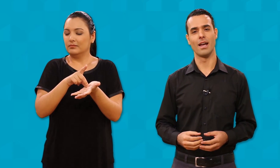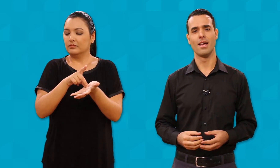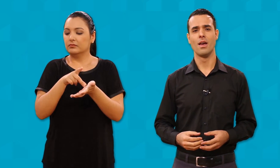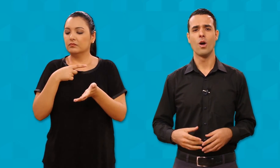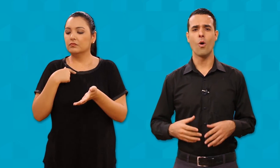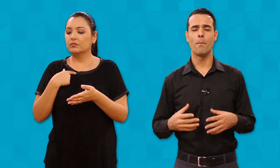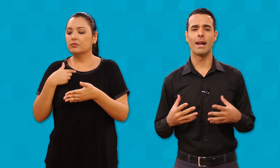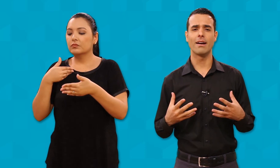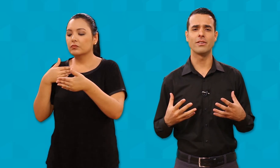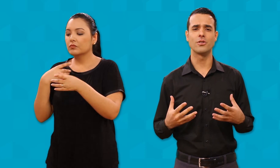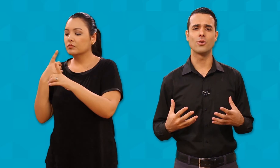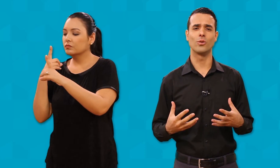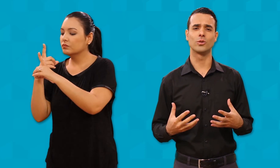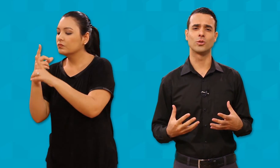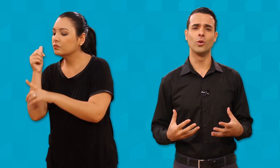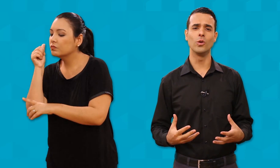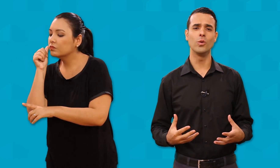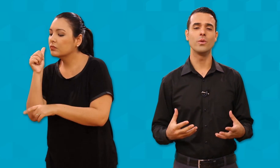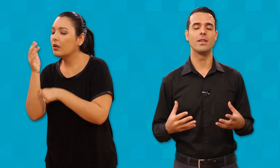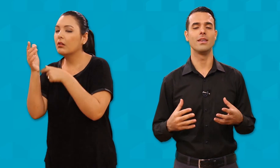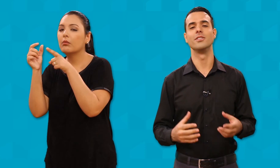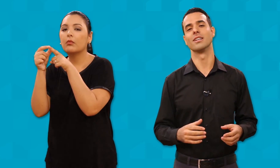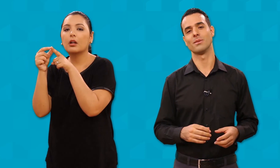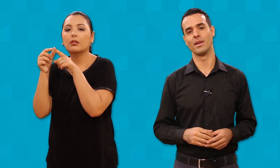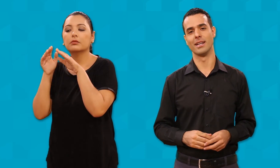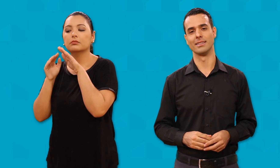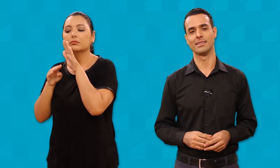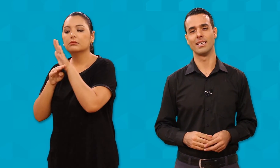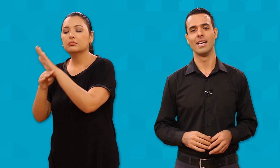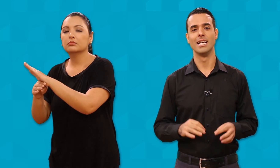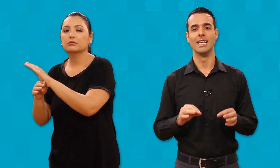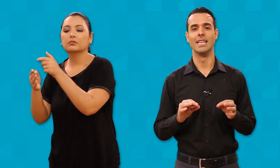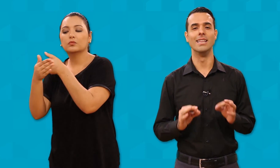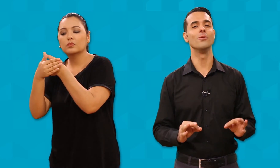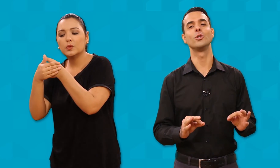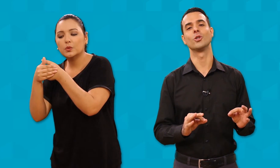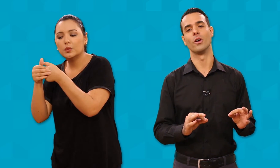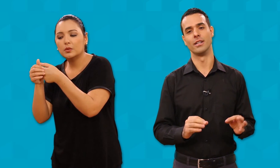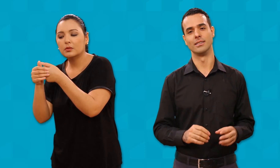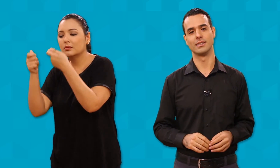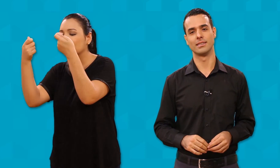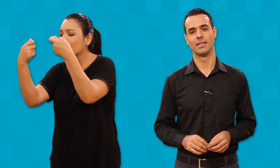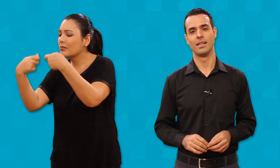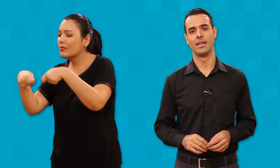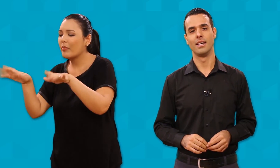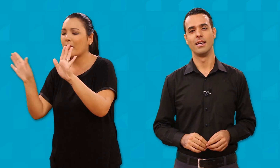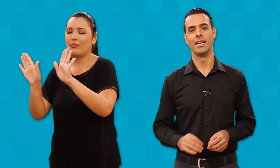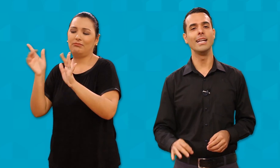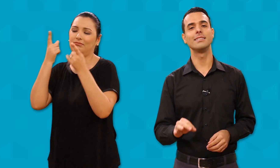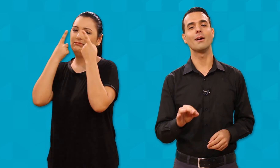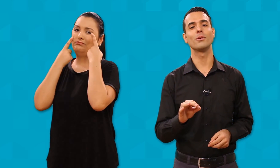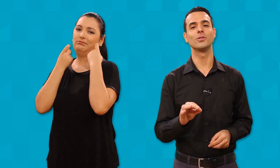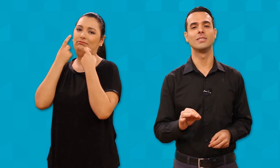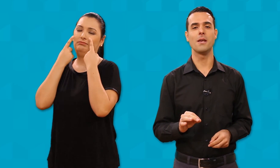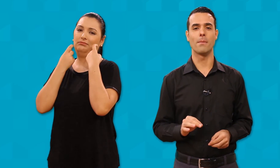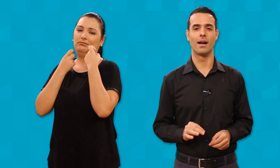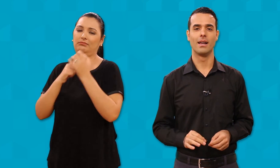com palavras de consolo e de esperança. Não chores. Ele se aproxima,